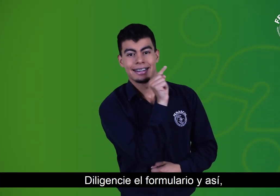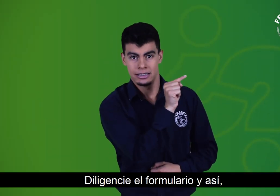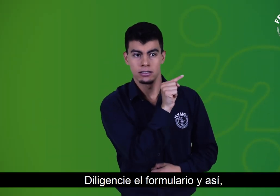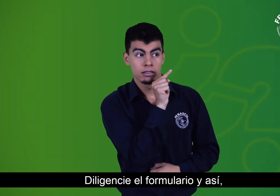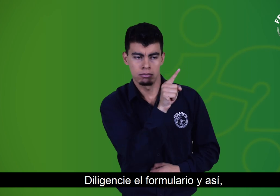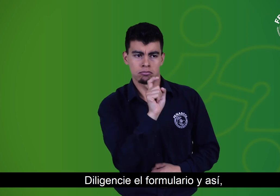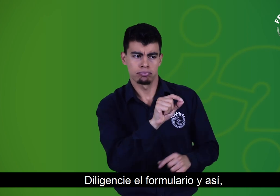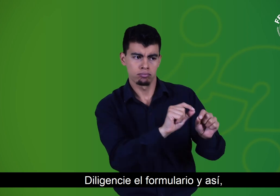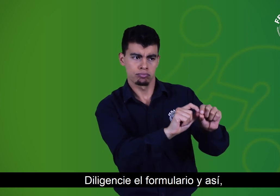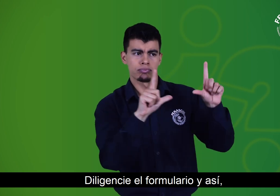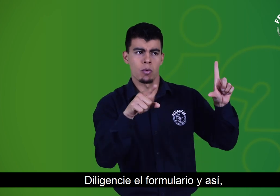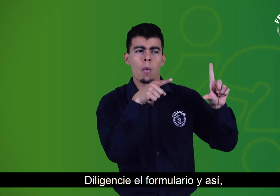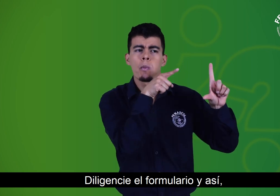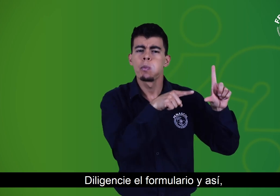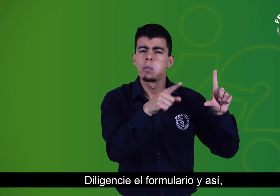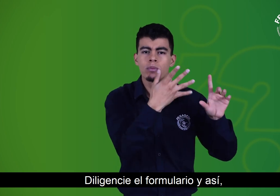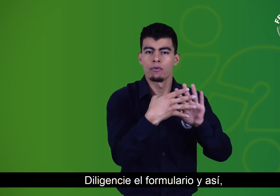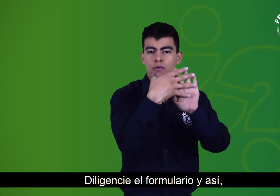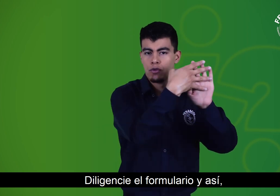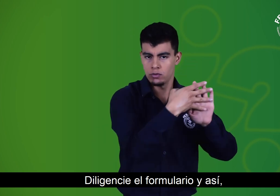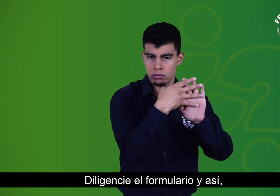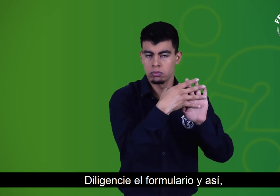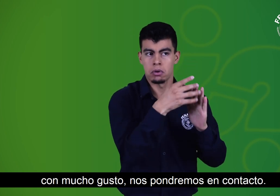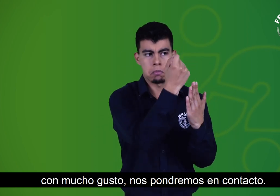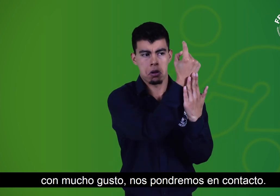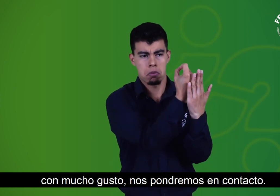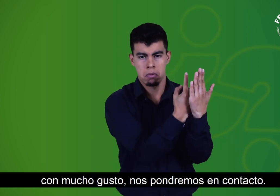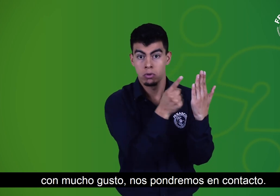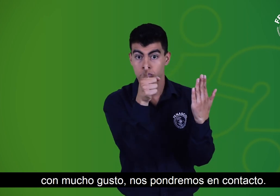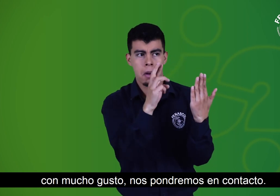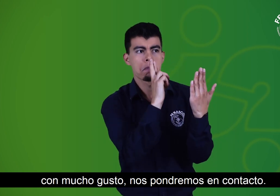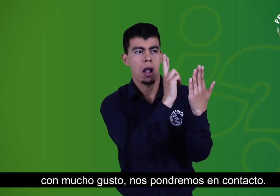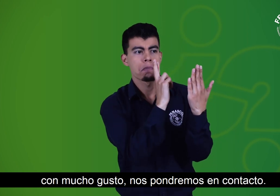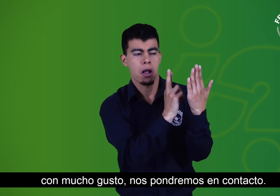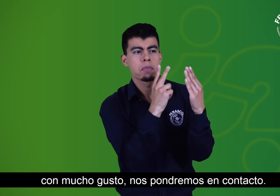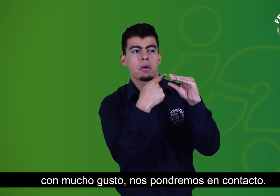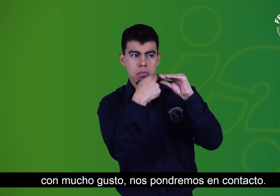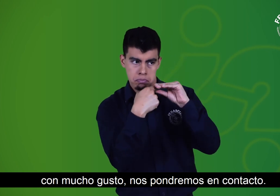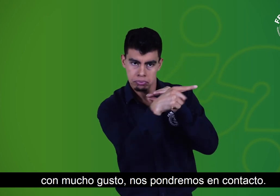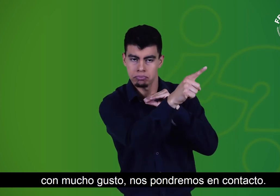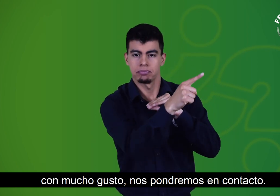Diligencia el formulario y así, con mucho gusto, nos pondremos en contacto.